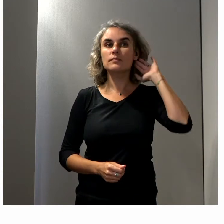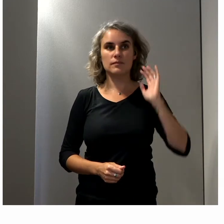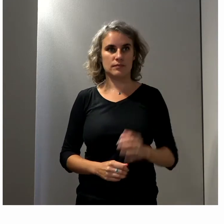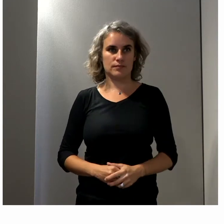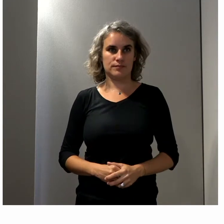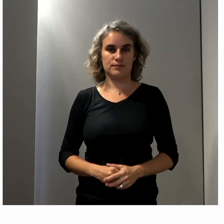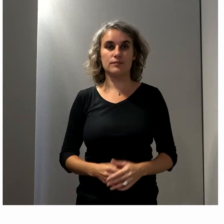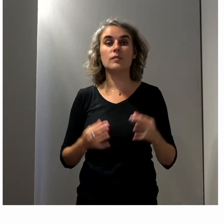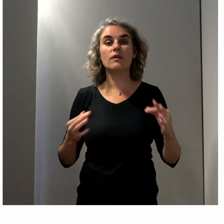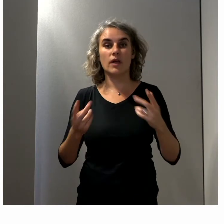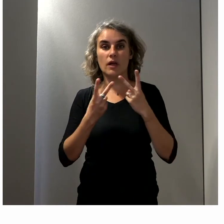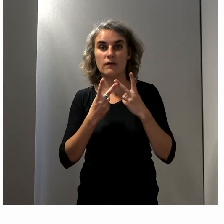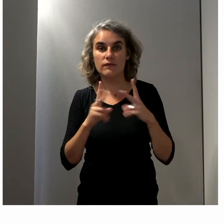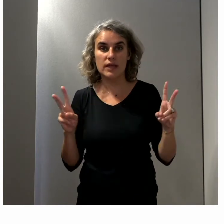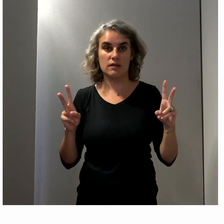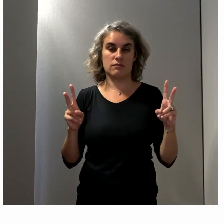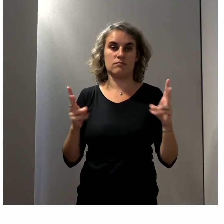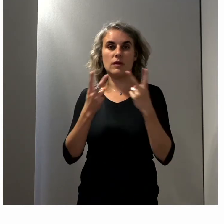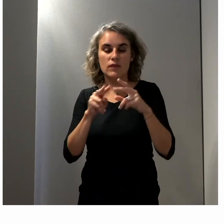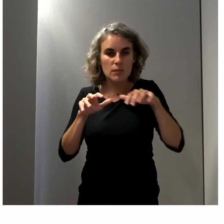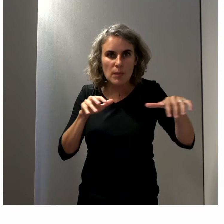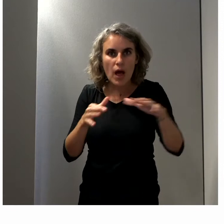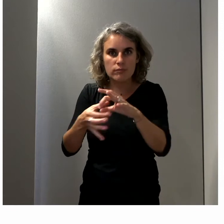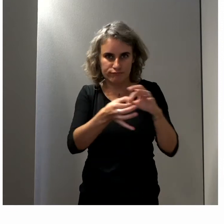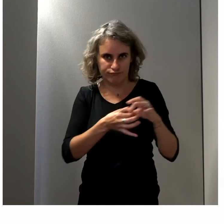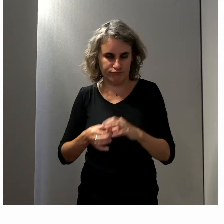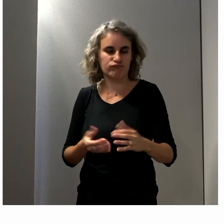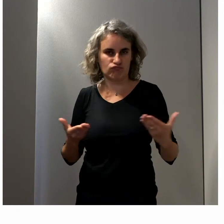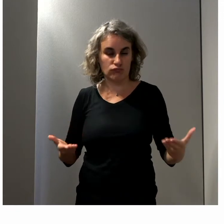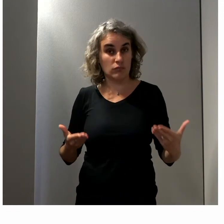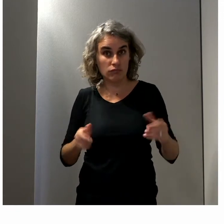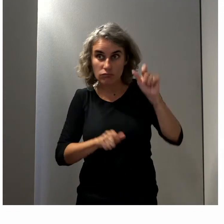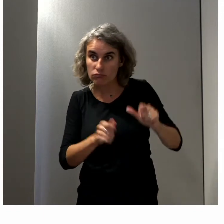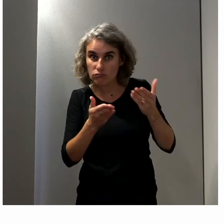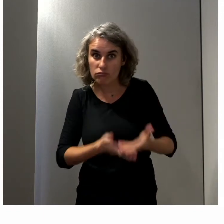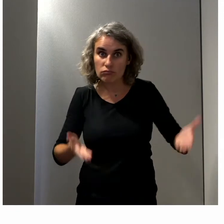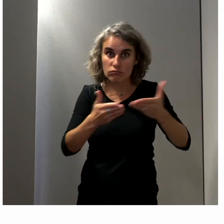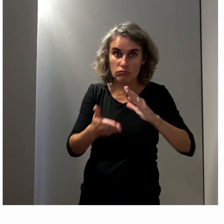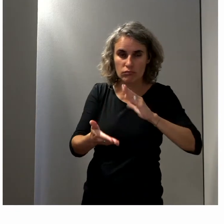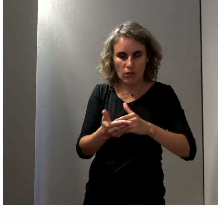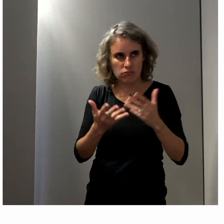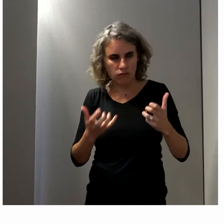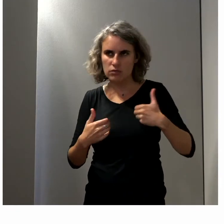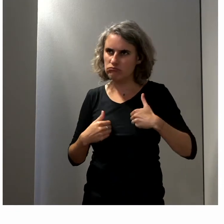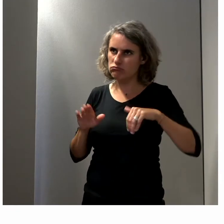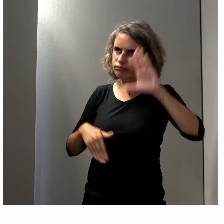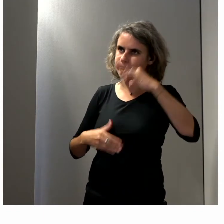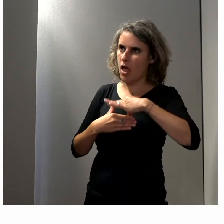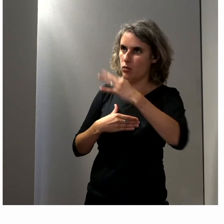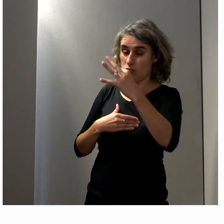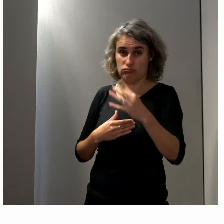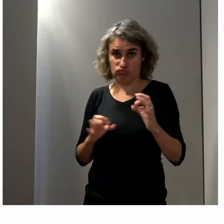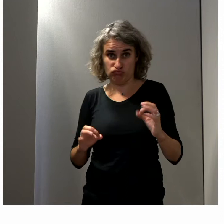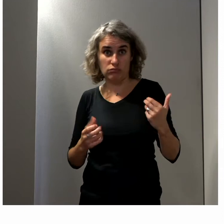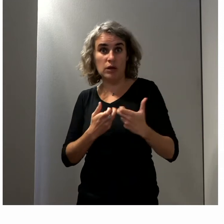communal, intercommunal, de plus en plus de personnes handicapées souhaitent être élus et sont d'ailleurs